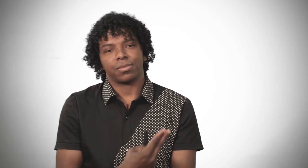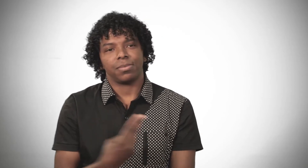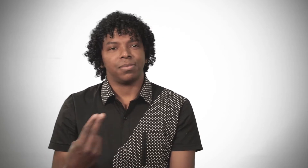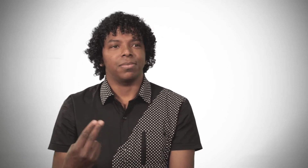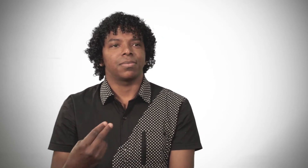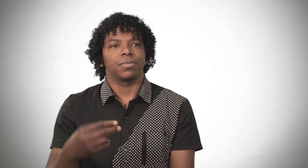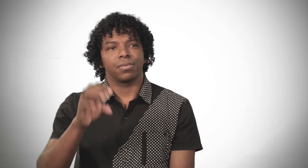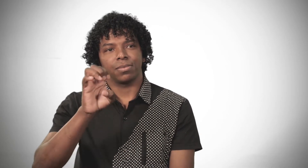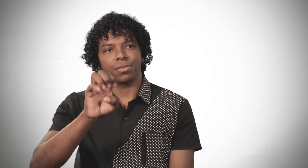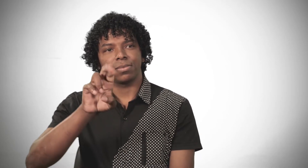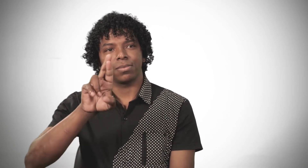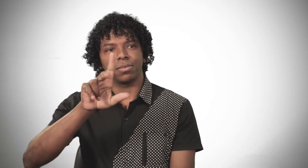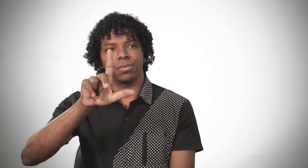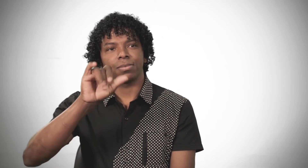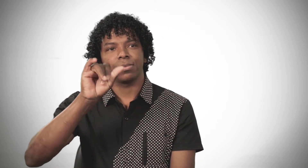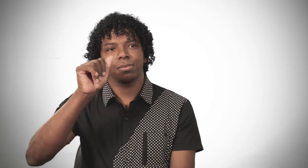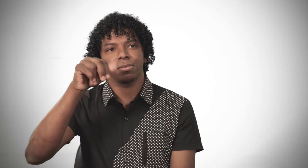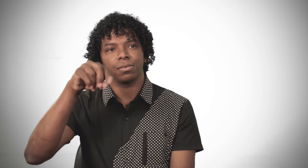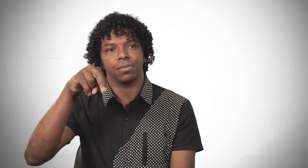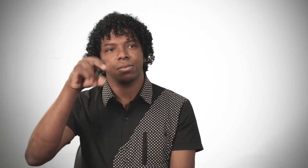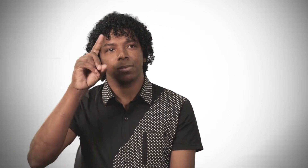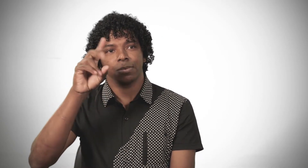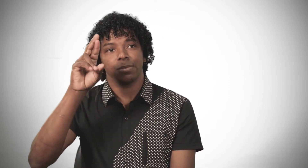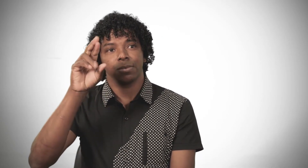Meu nome é Erleandro Félix Silva.